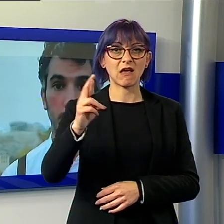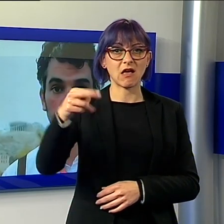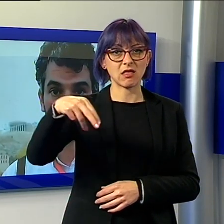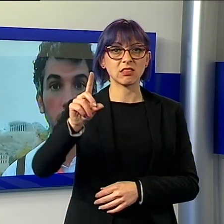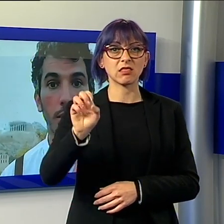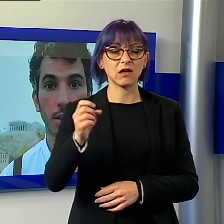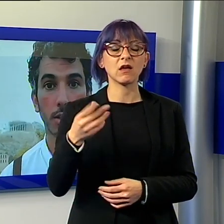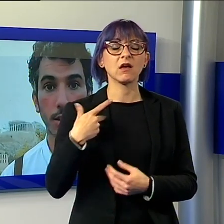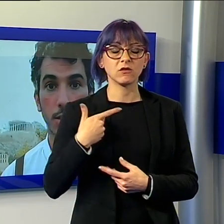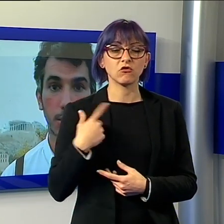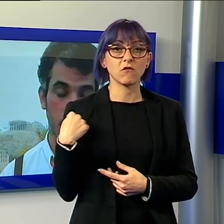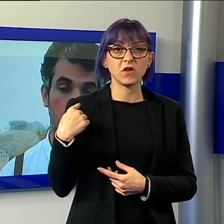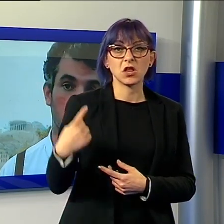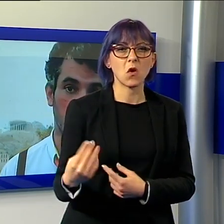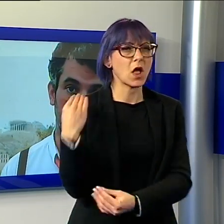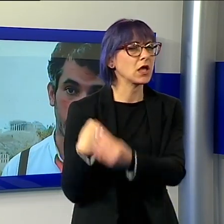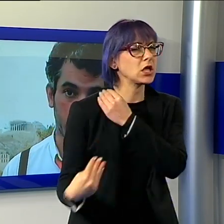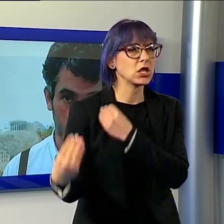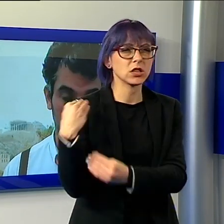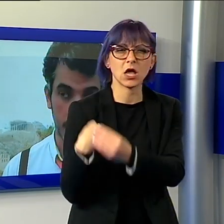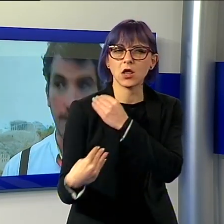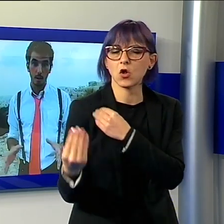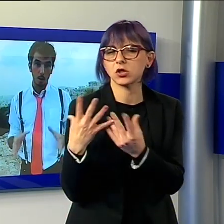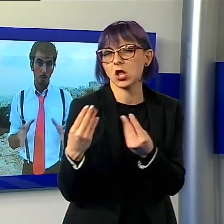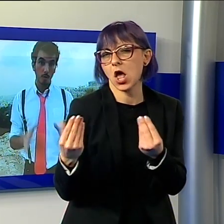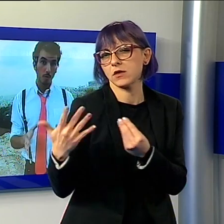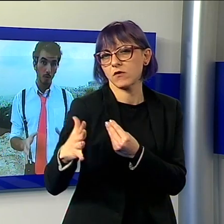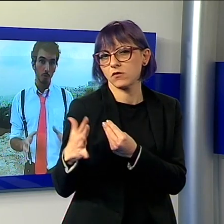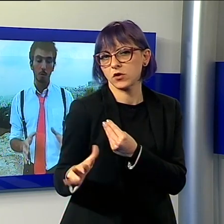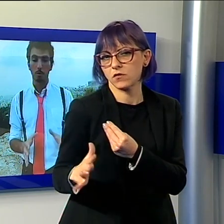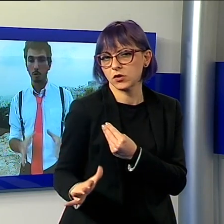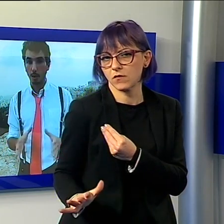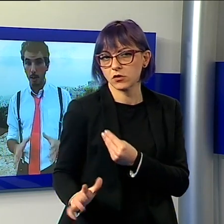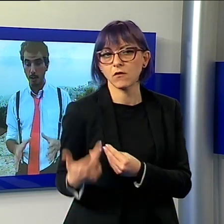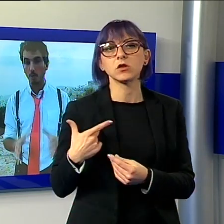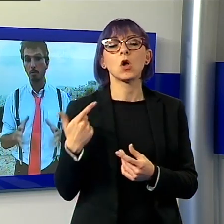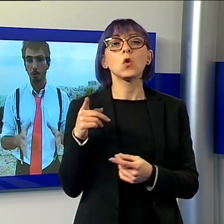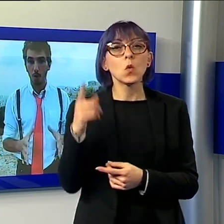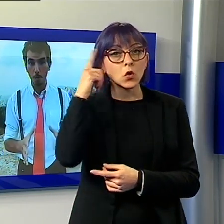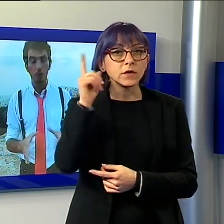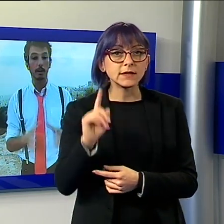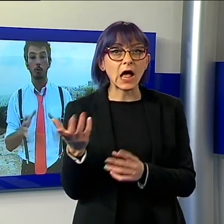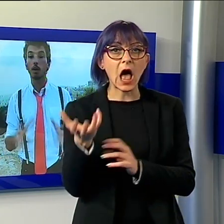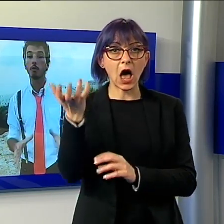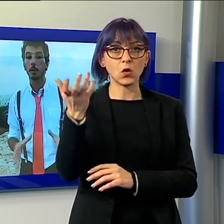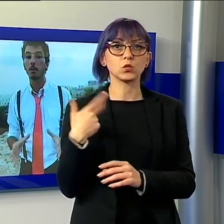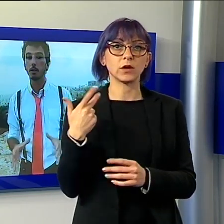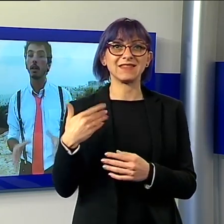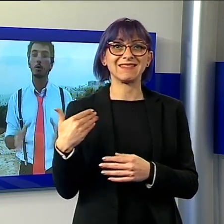interrogatori a riguardo. Non gli era stato nemmeno detto che le autorità italiane volevano mettersi in contatto con lui. Da stasera